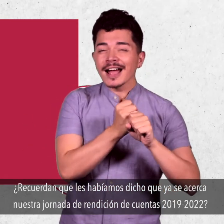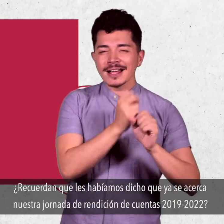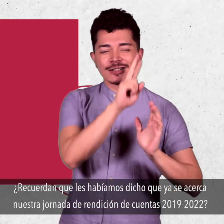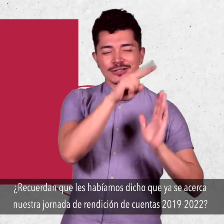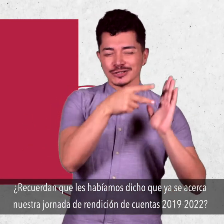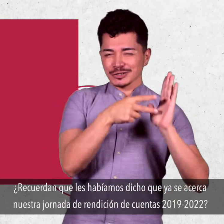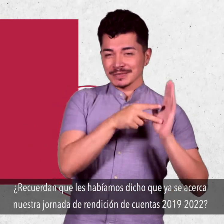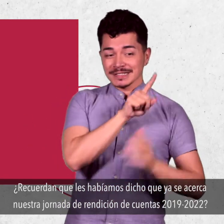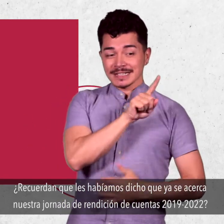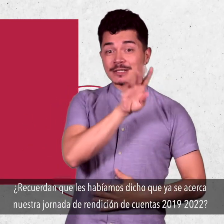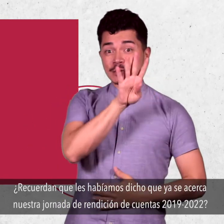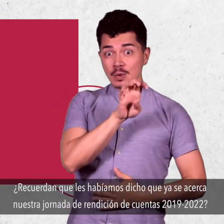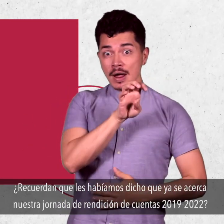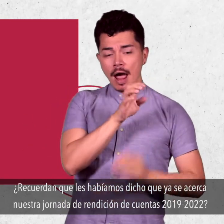-2022?